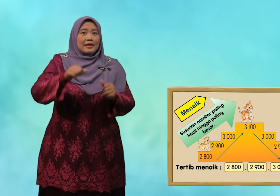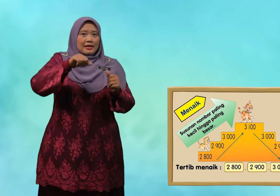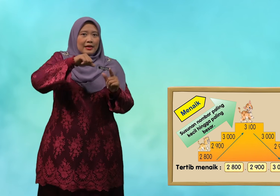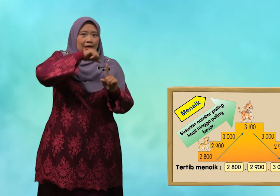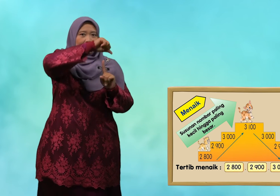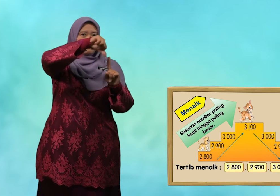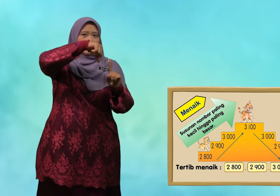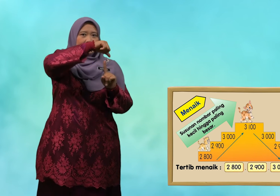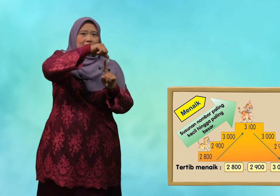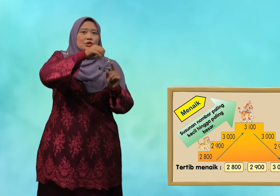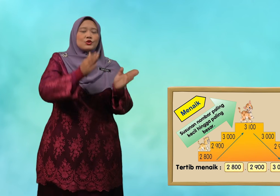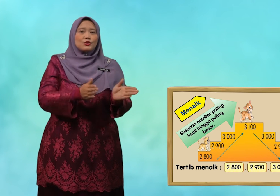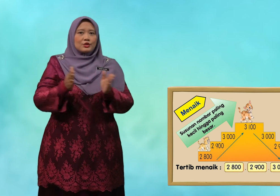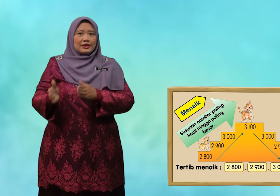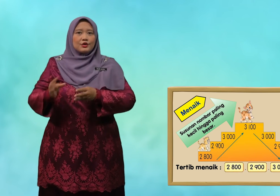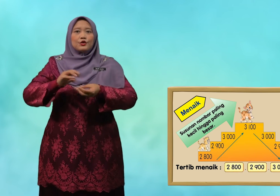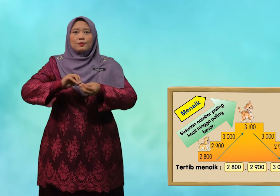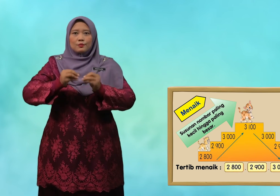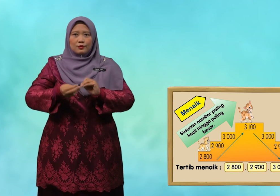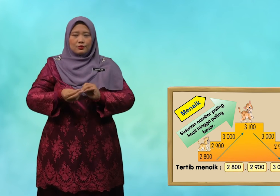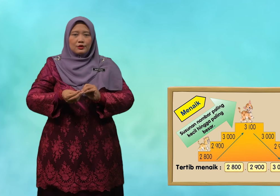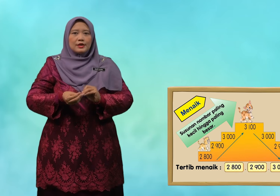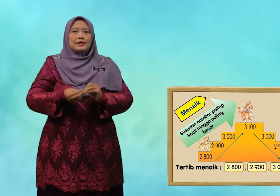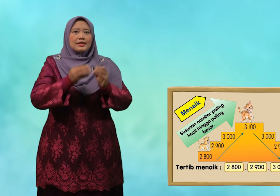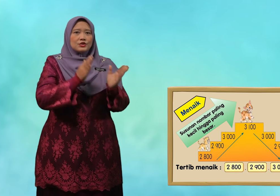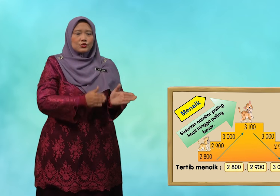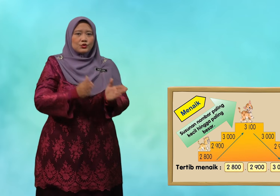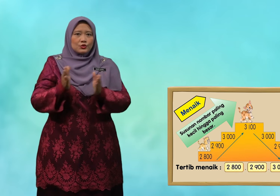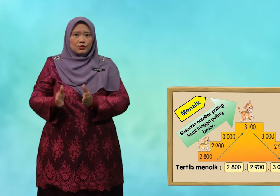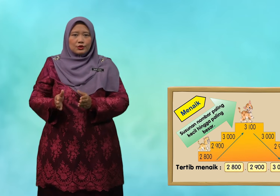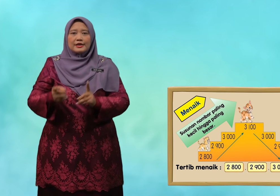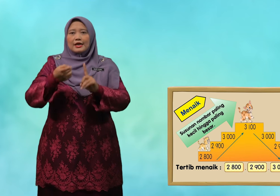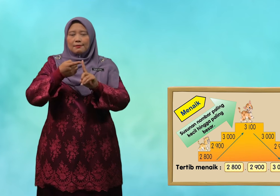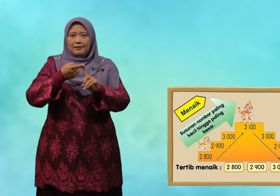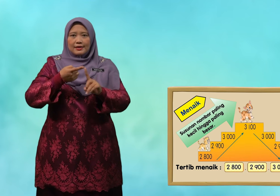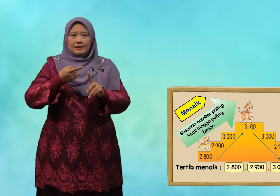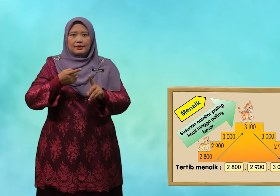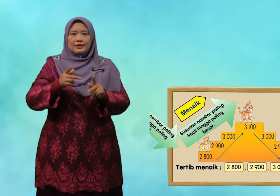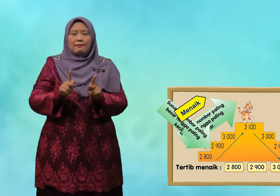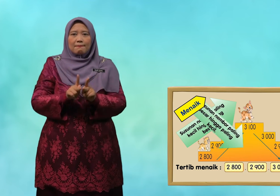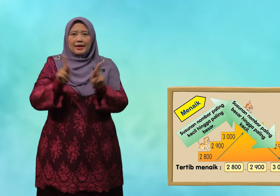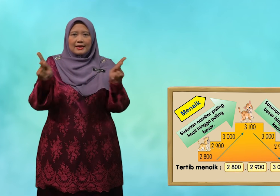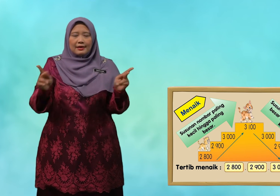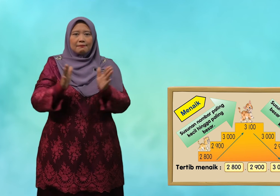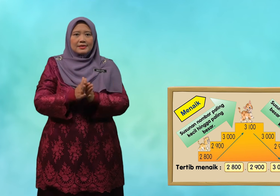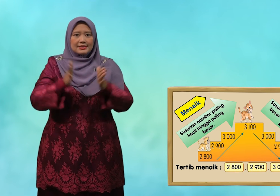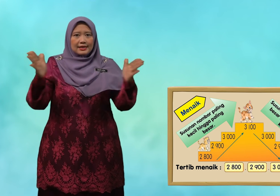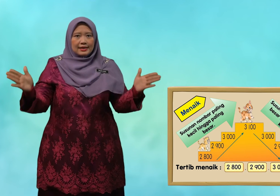apabila susunan nombor disusun daripada yang paling besar